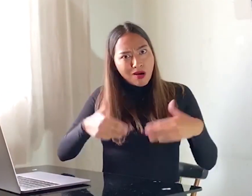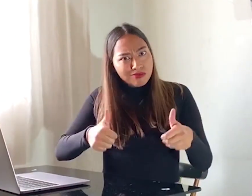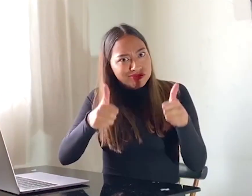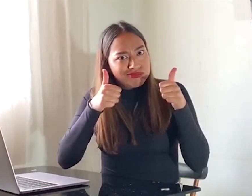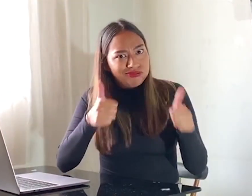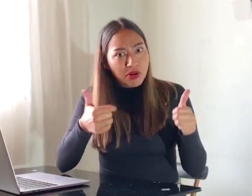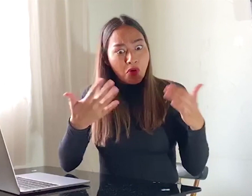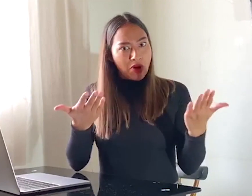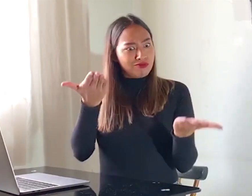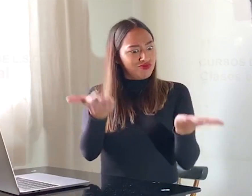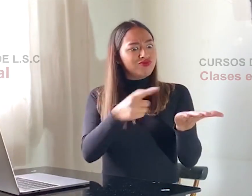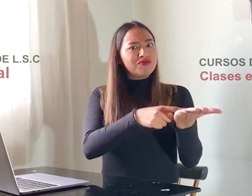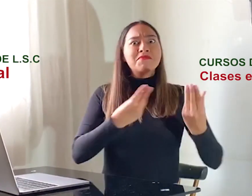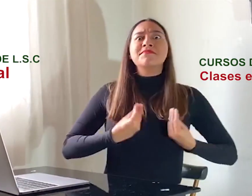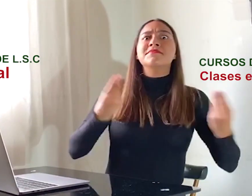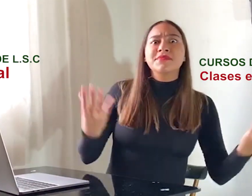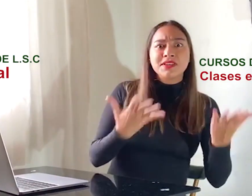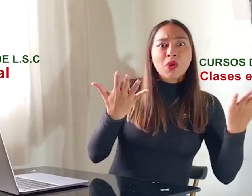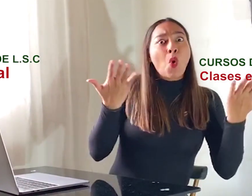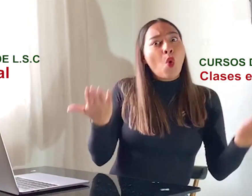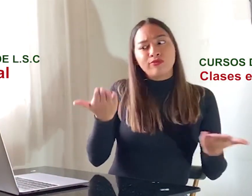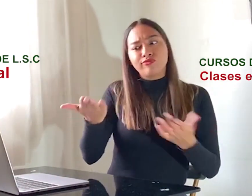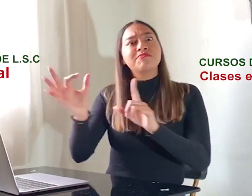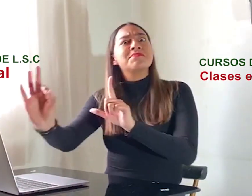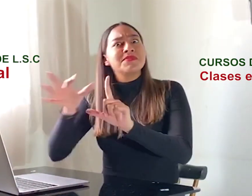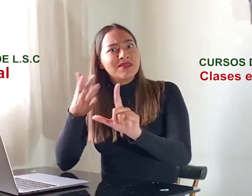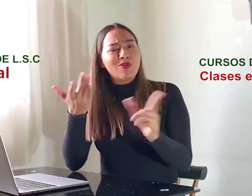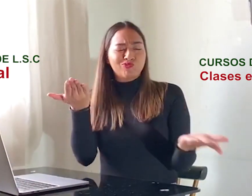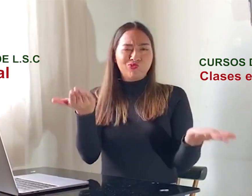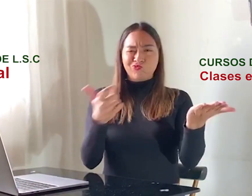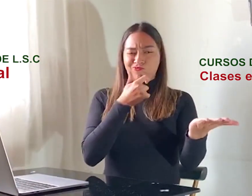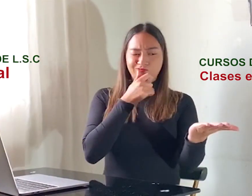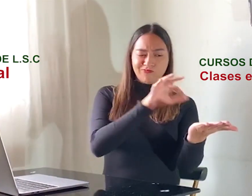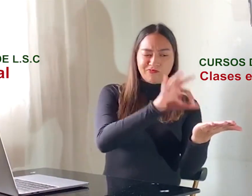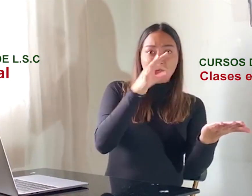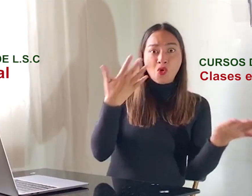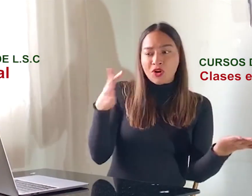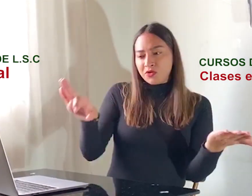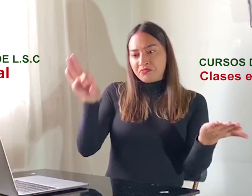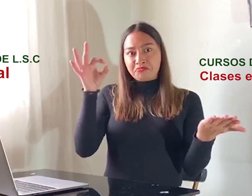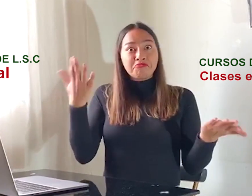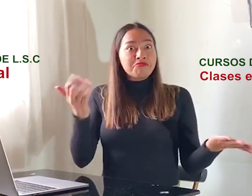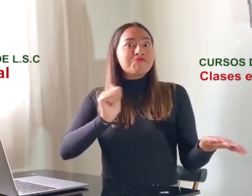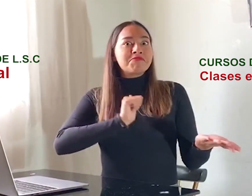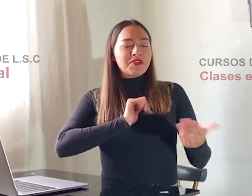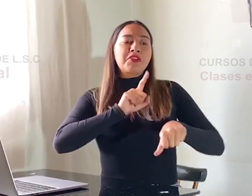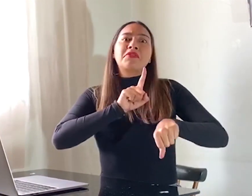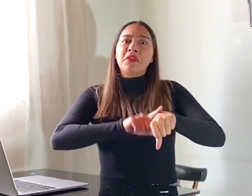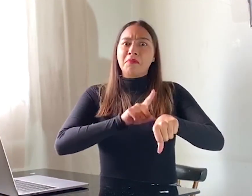sigues aprendiendo. Estas son estas opciones, cursos en vivo y cursos virtuales. Puedes escoger entre estas